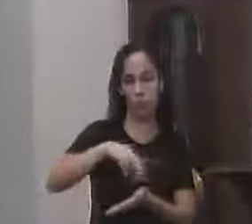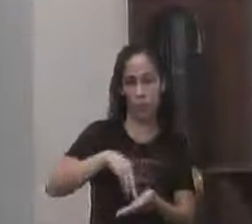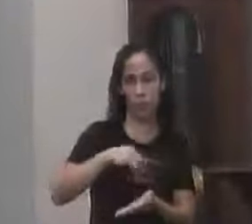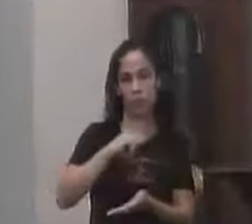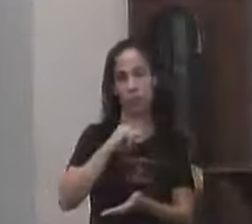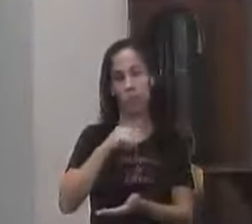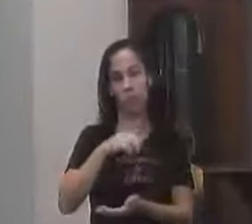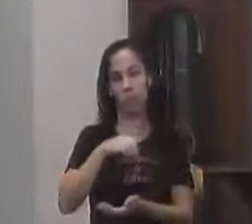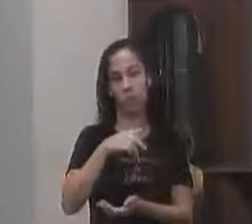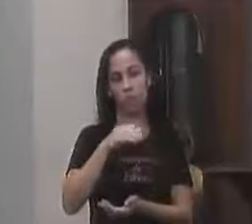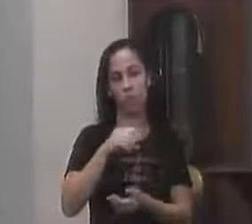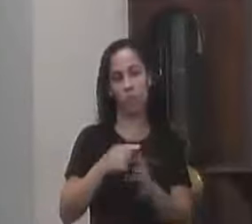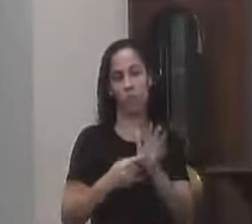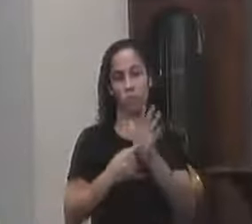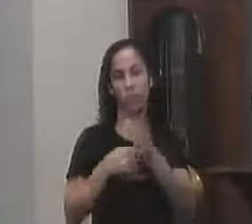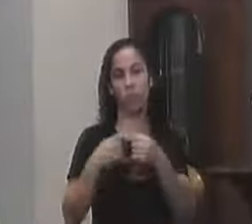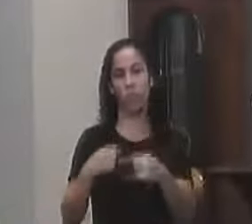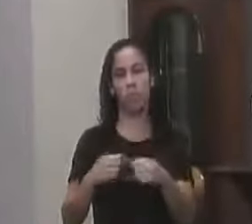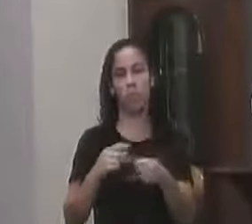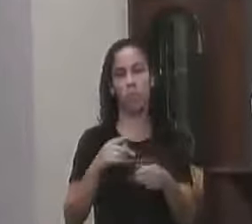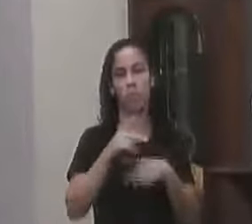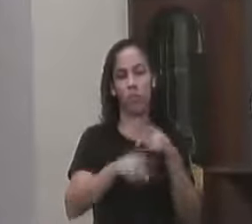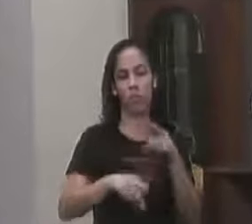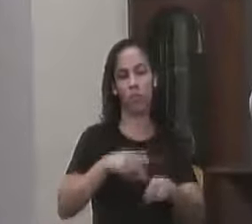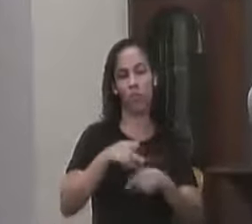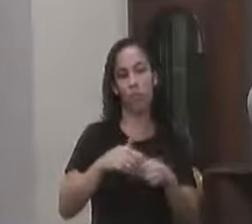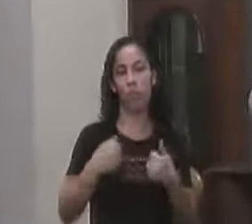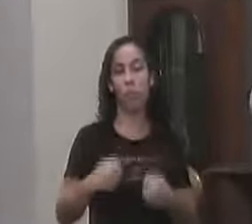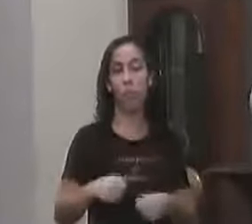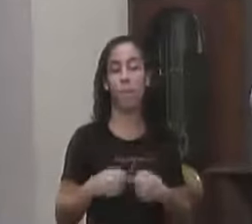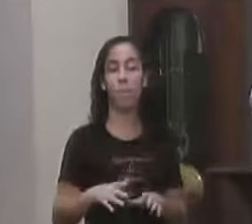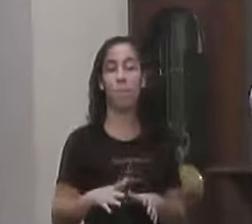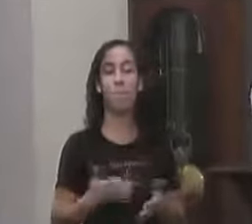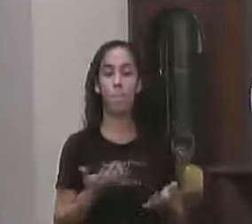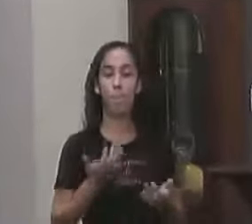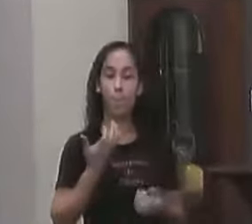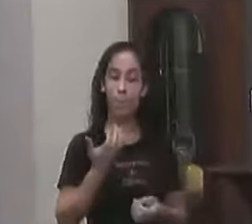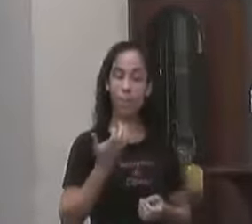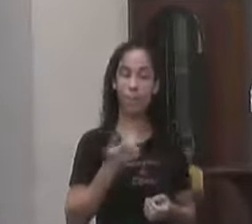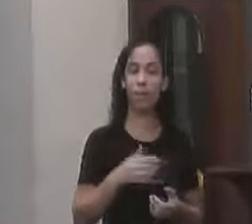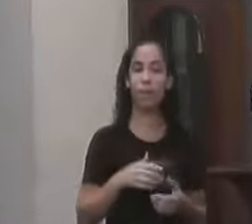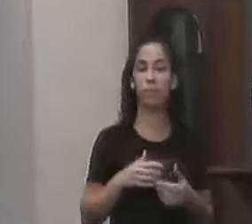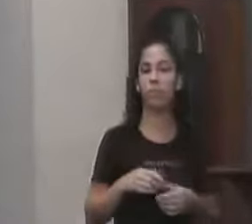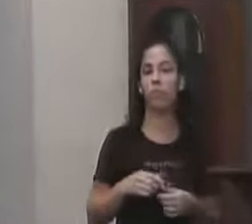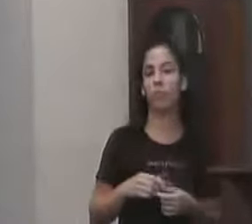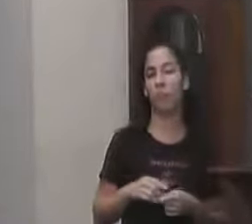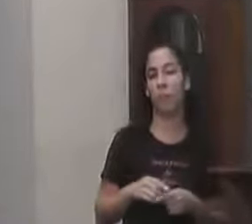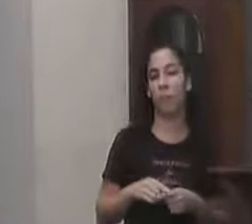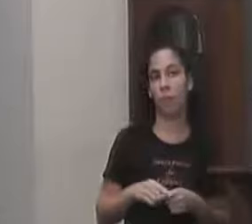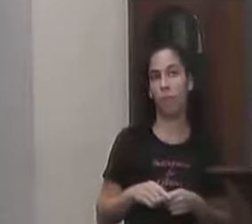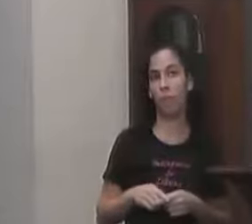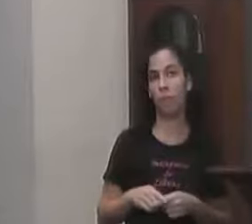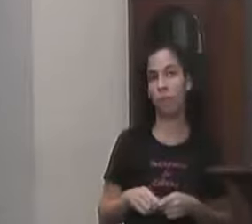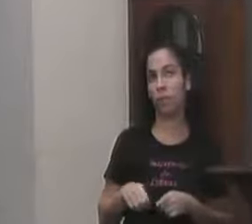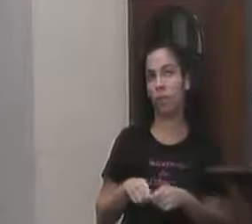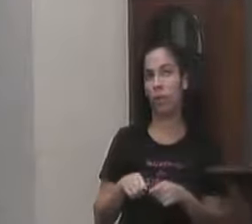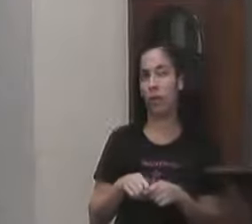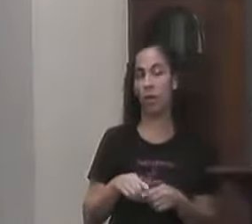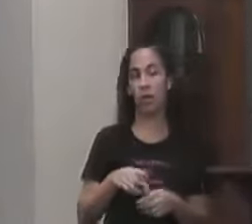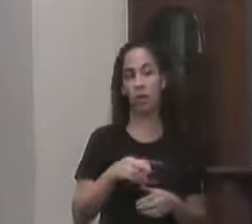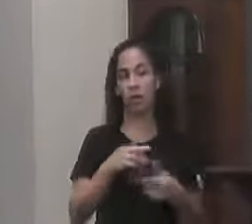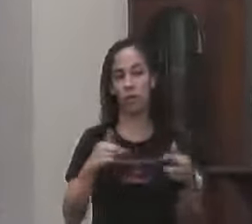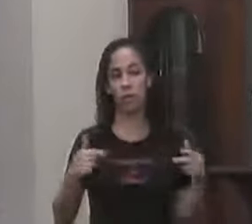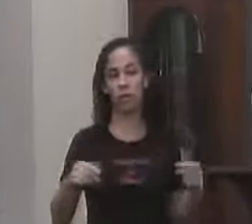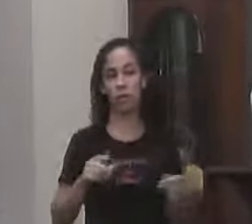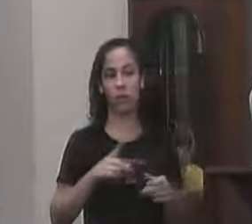Indica O que que realmente A população almeja O que que a população Carece E as coisas